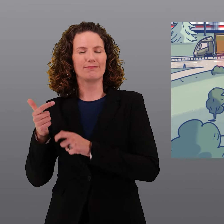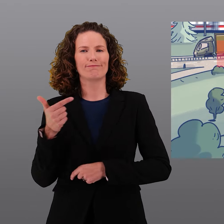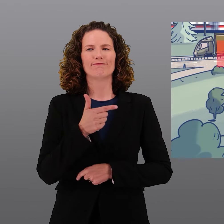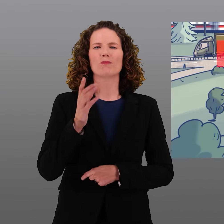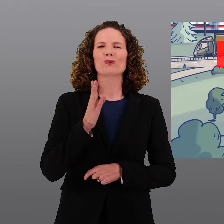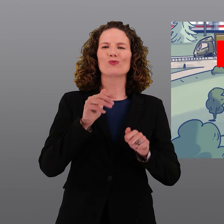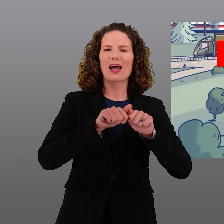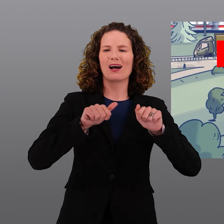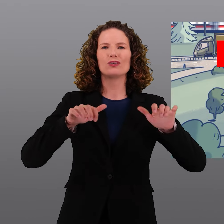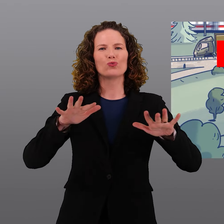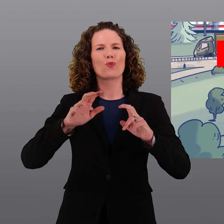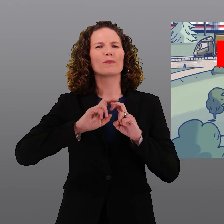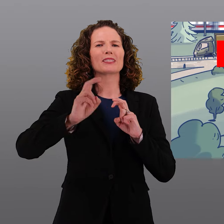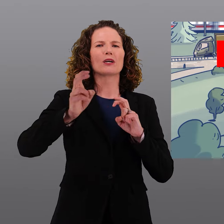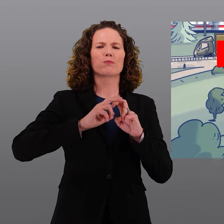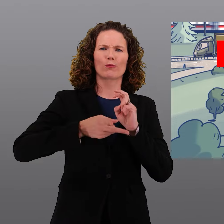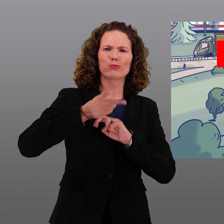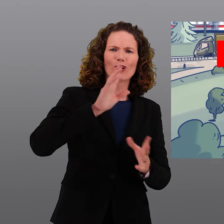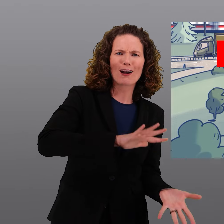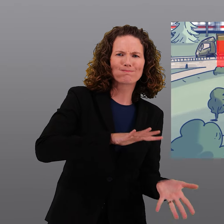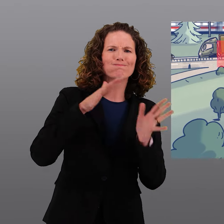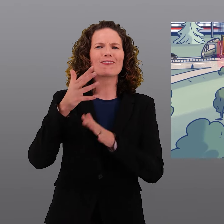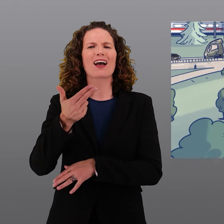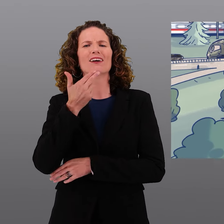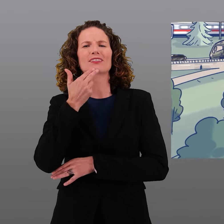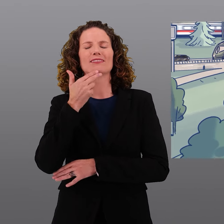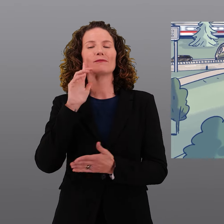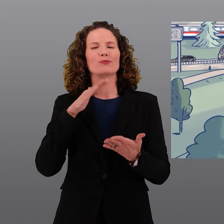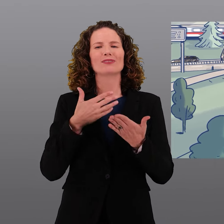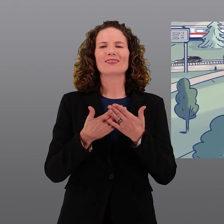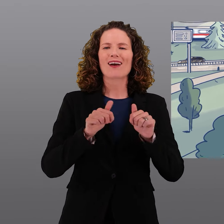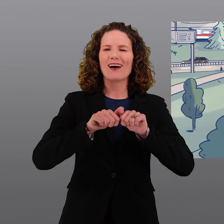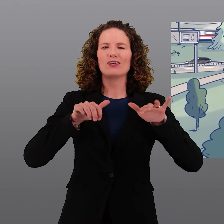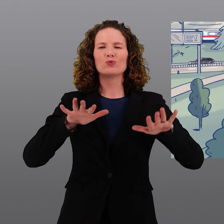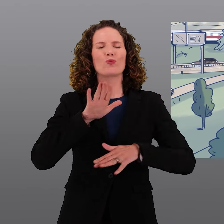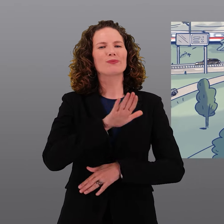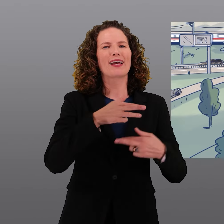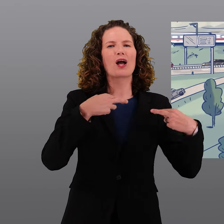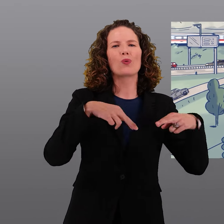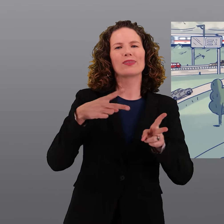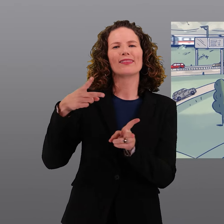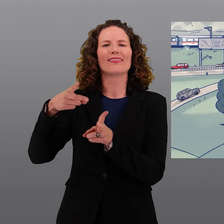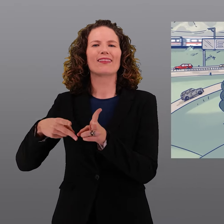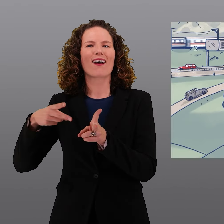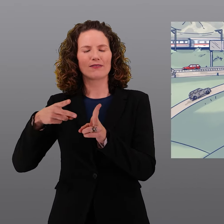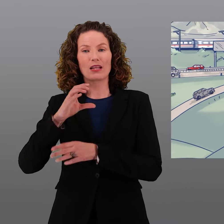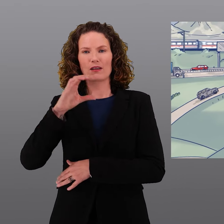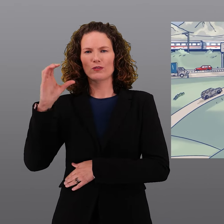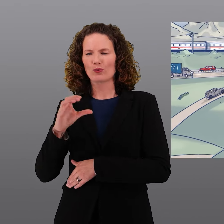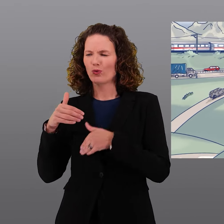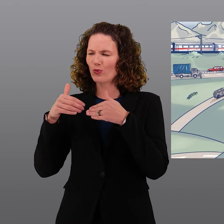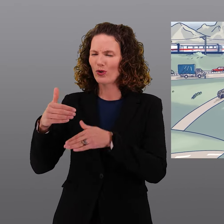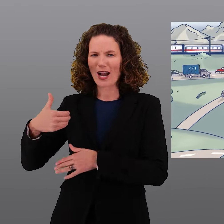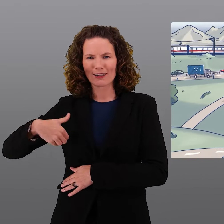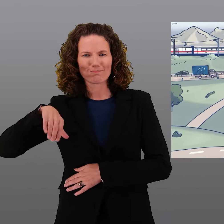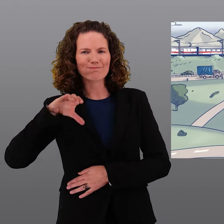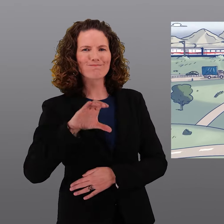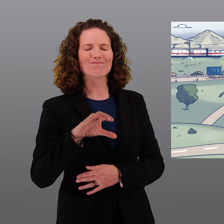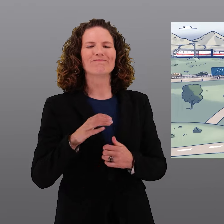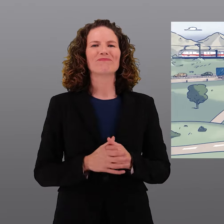La population et les entreprises ont besoin d'infrastructures de transport efficaces. C'est pourquoi la Confédération ne cesse d'investir dans le réseau